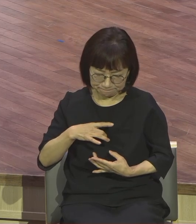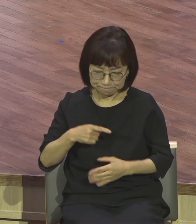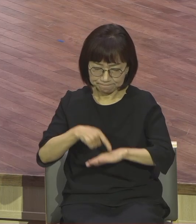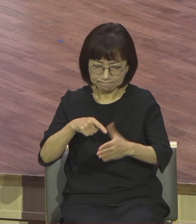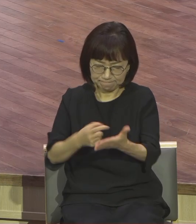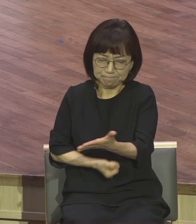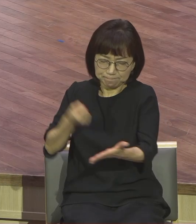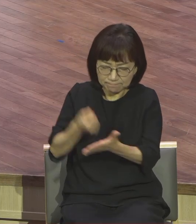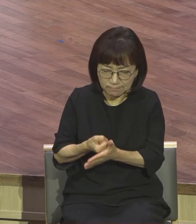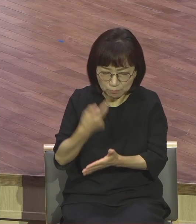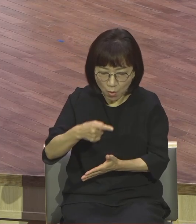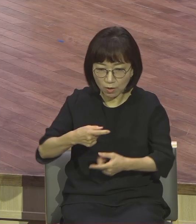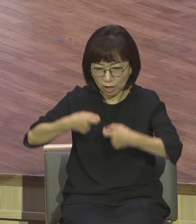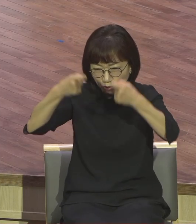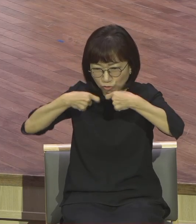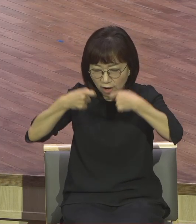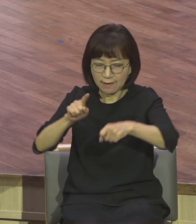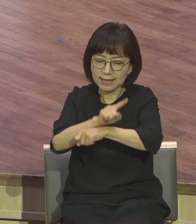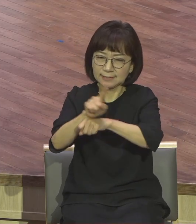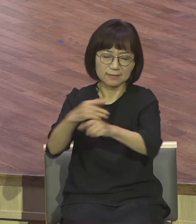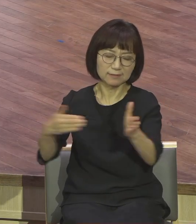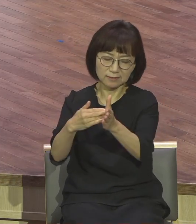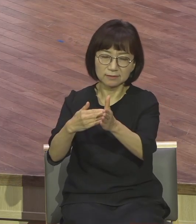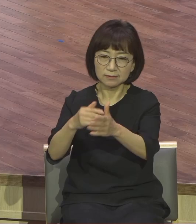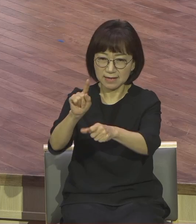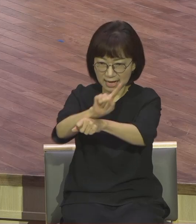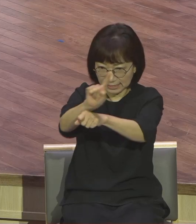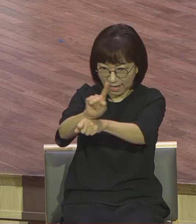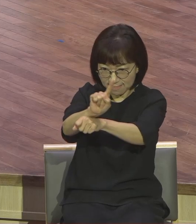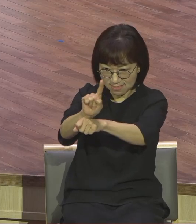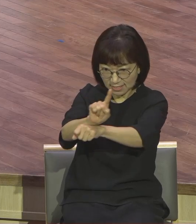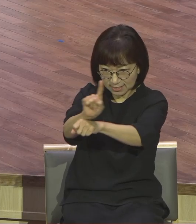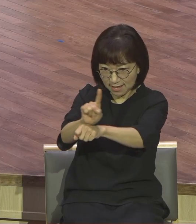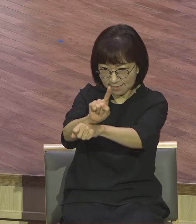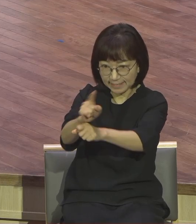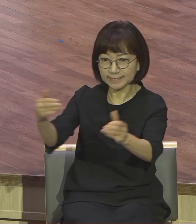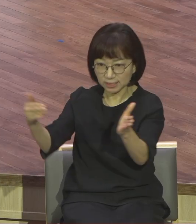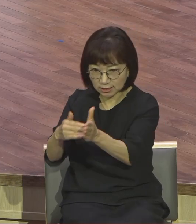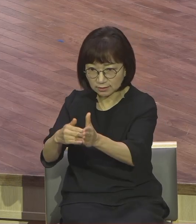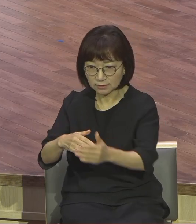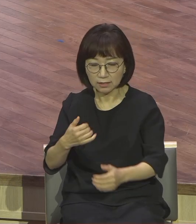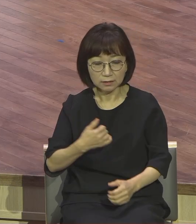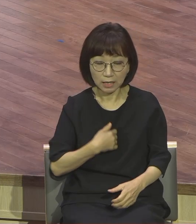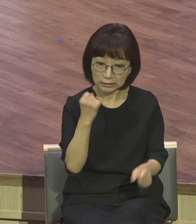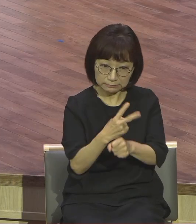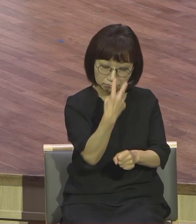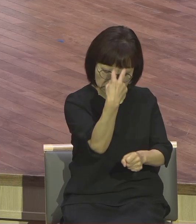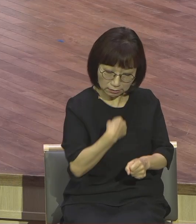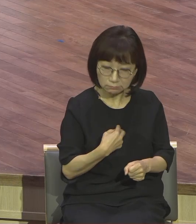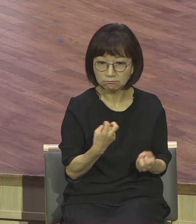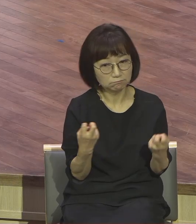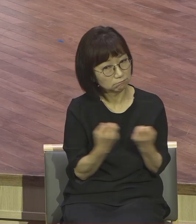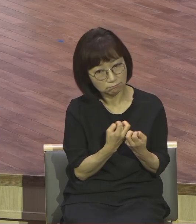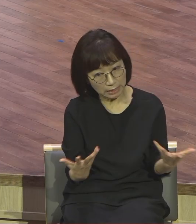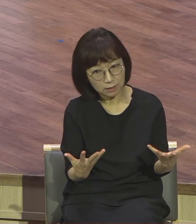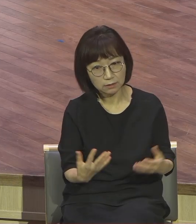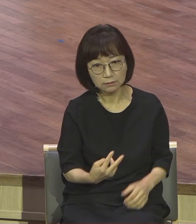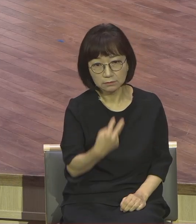그리고 이 어두운 세계를 빨리 적응하자 딱 한 시간만 울고